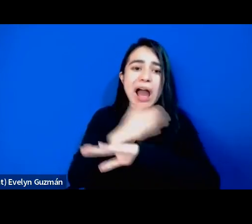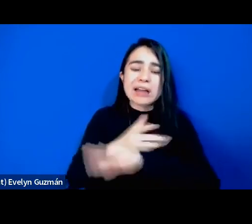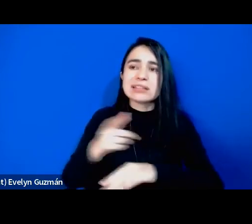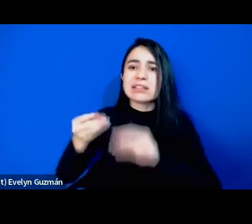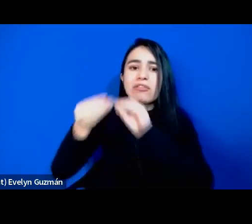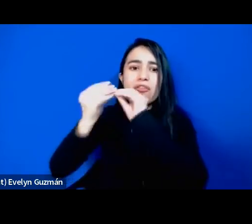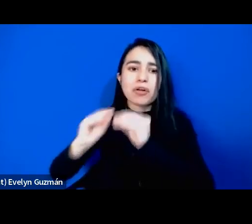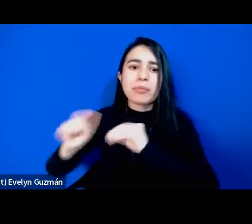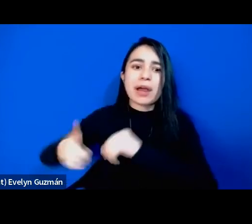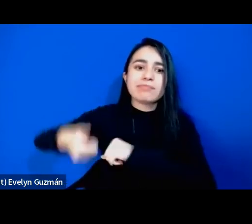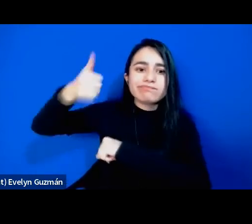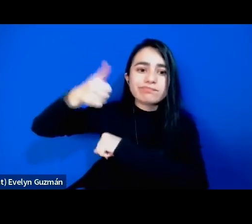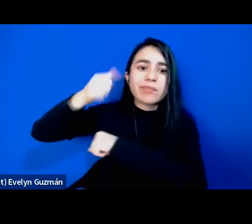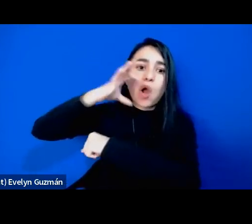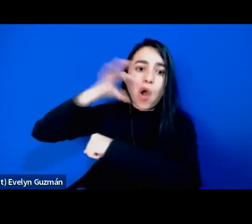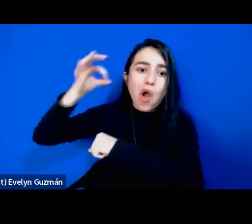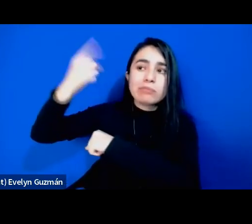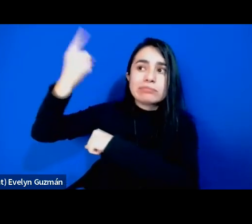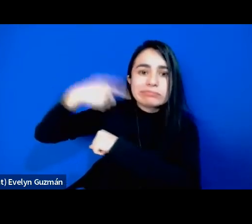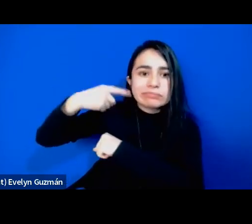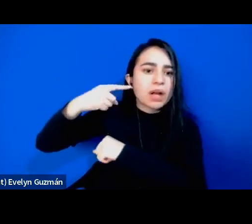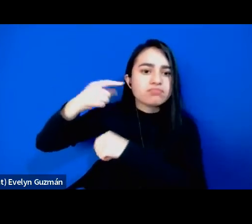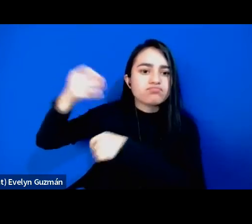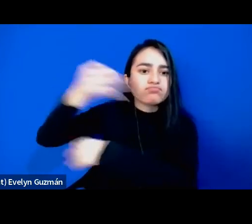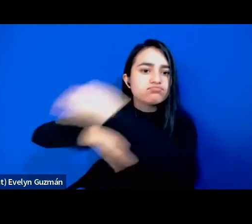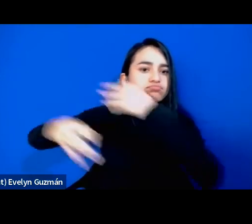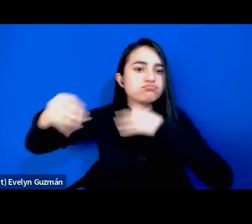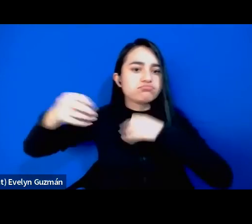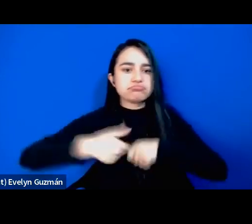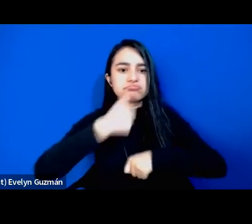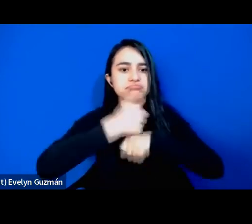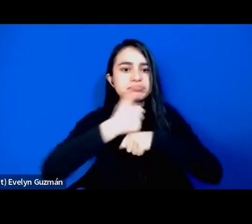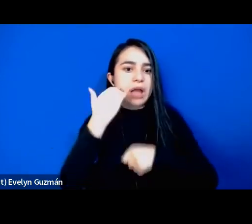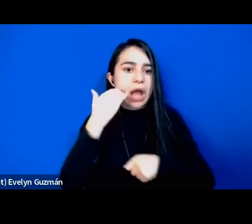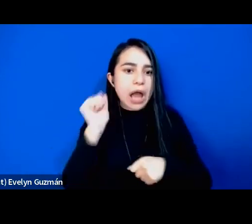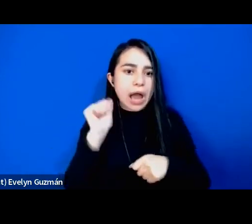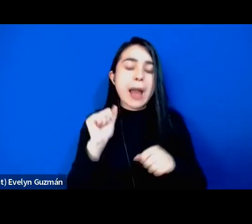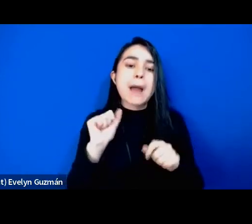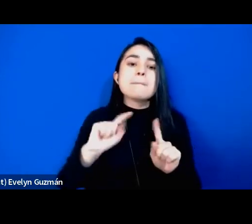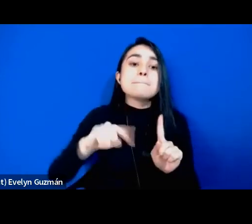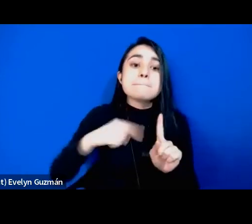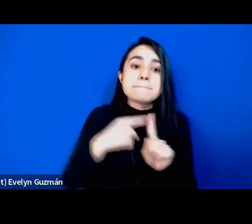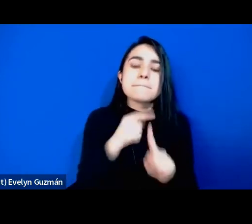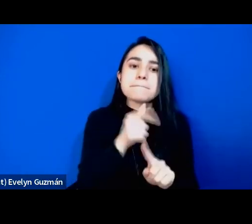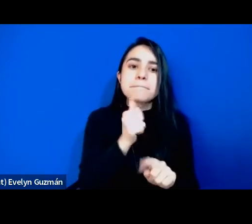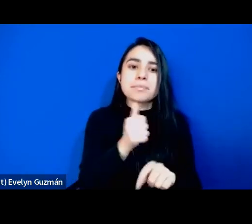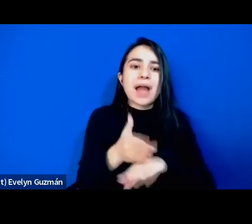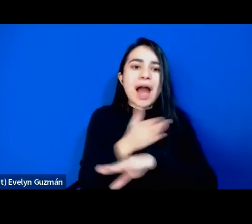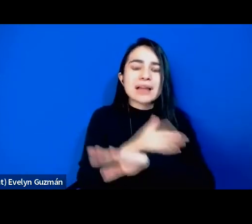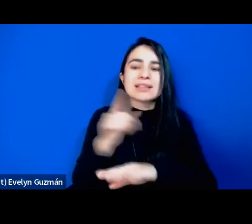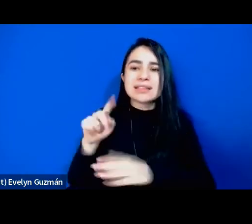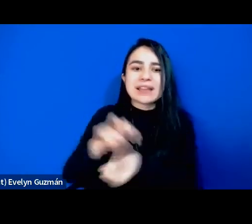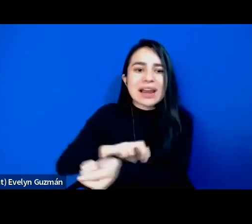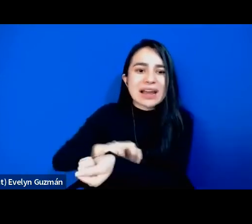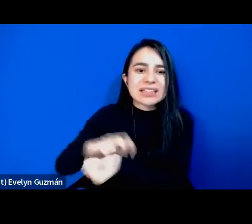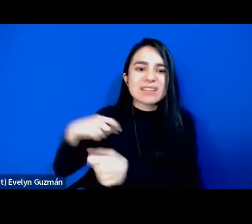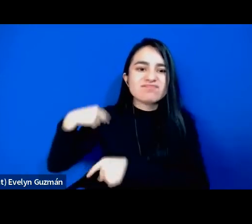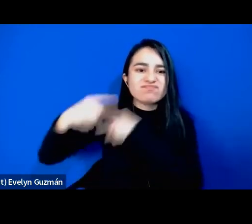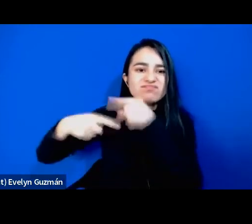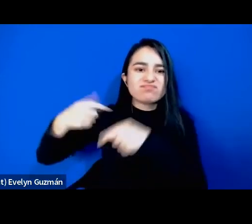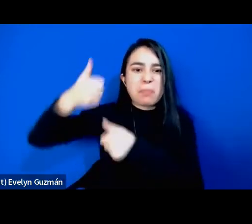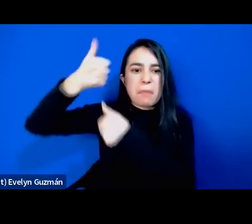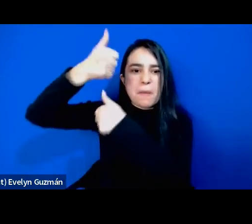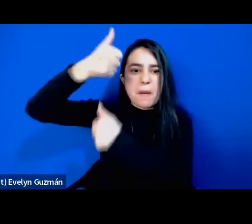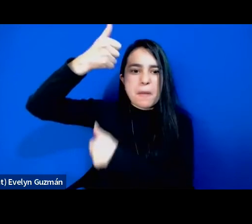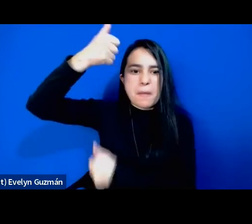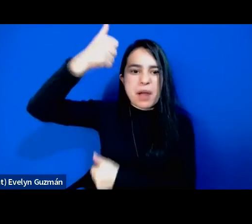dominación digamos al mismo tiempo que están este lidiando con jerarquías raciales muy fuertes entonces podemos